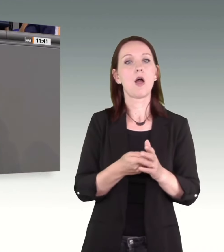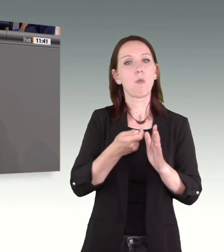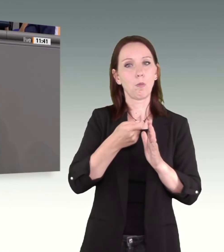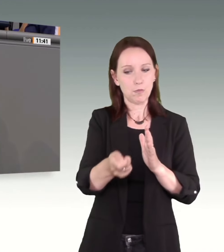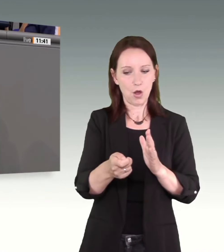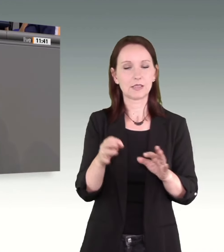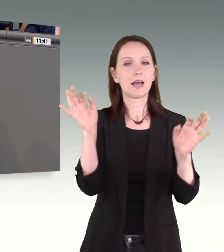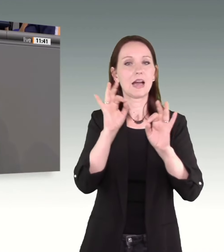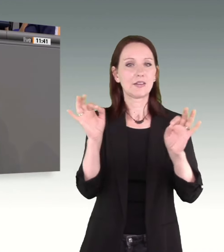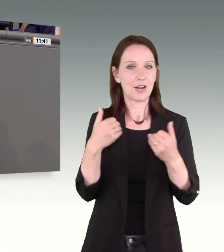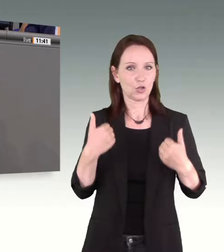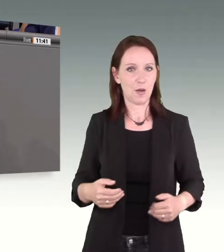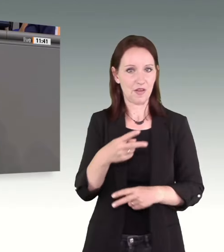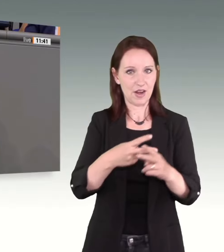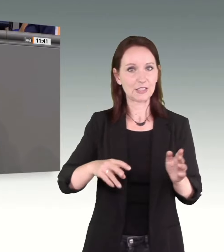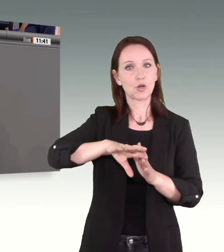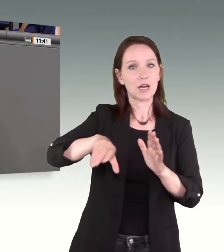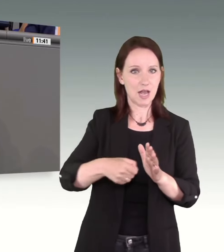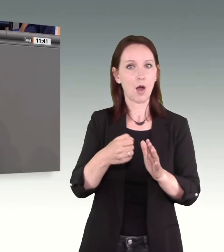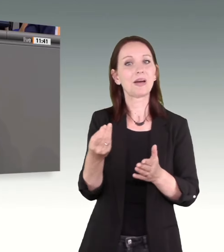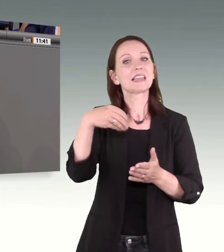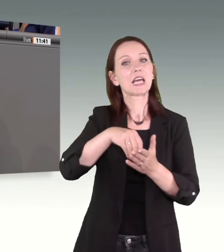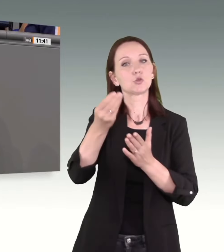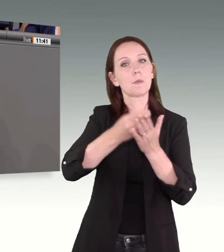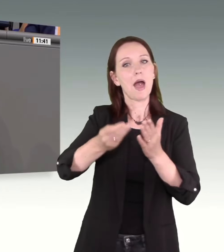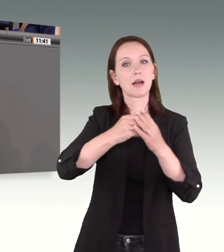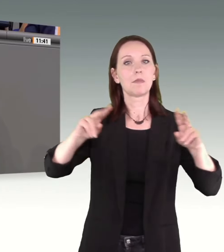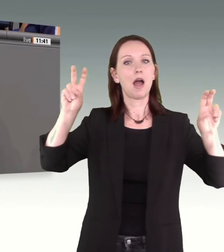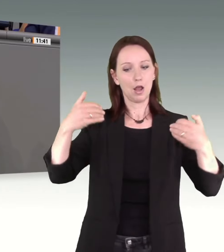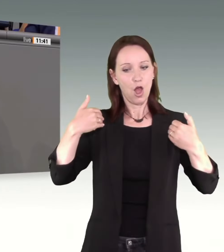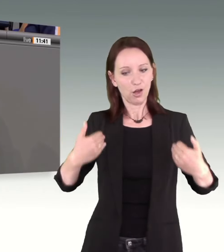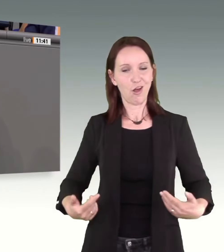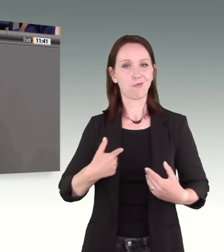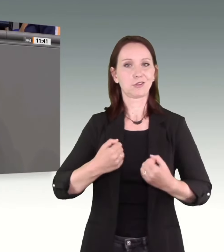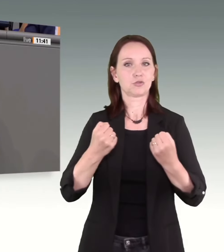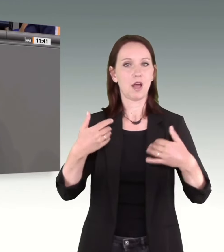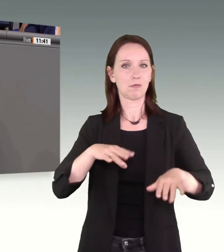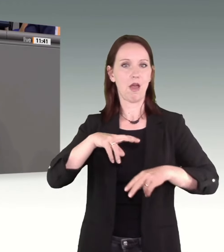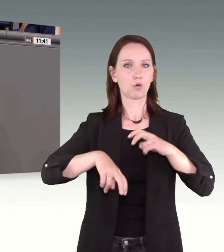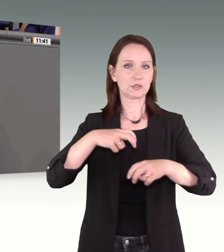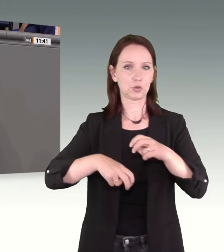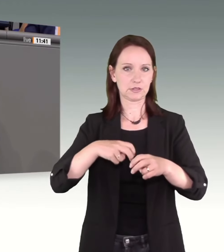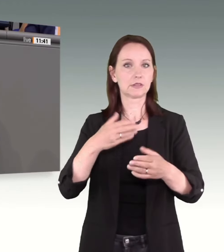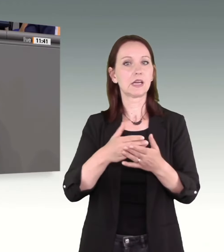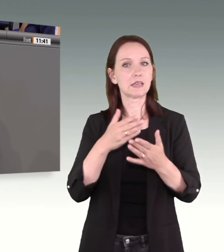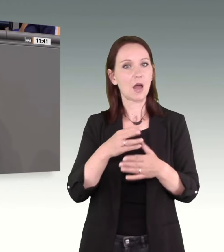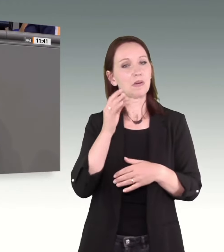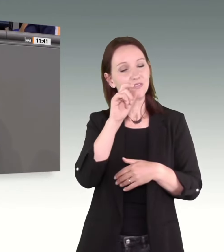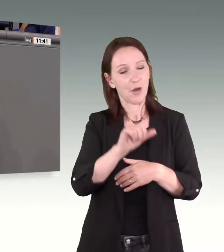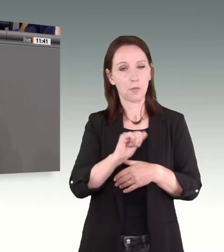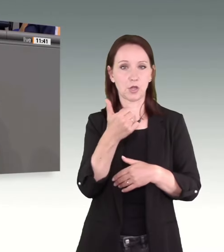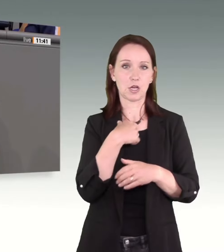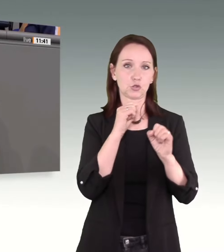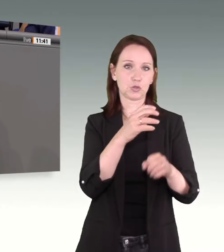gefährlicher Körperverletzung und Raub einführen und damit insbesondere Frauen schützen. Der Kollege Krings hat es ausgeführt. Und ich möchte ihm